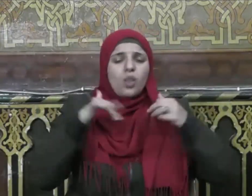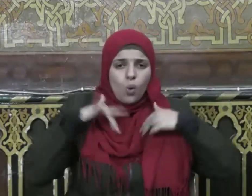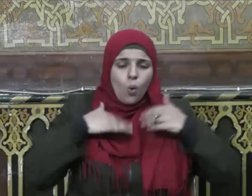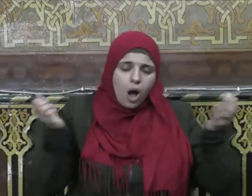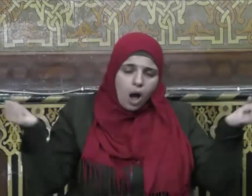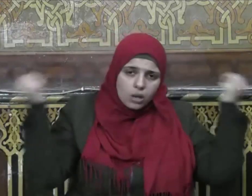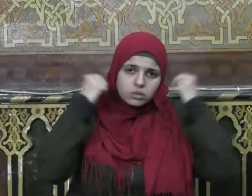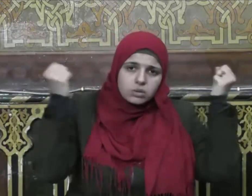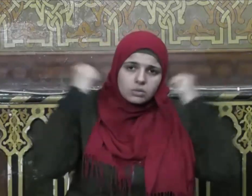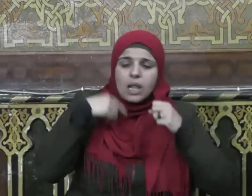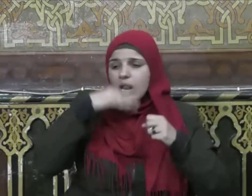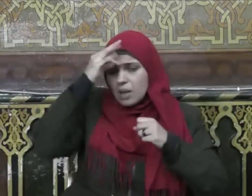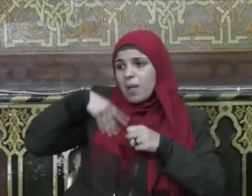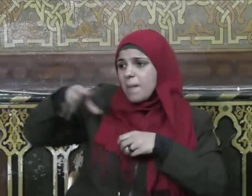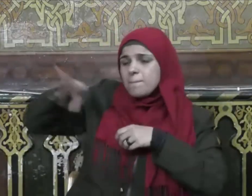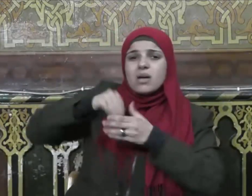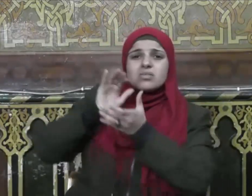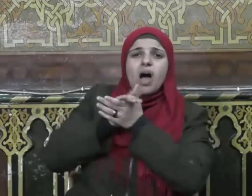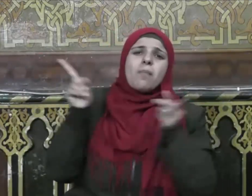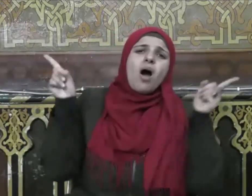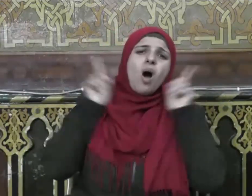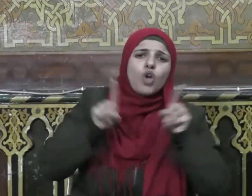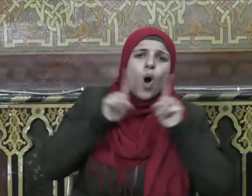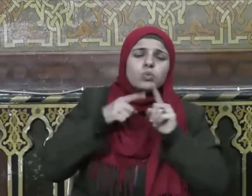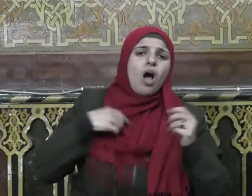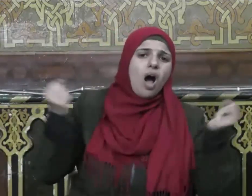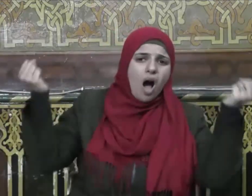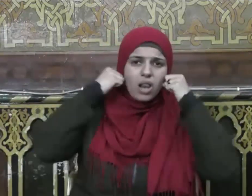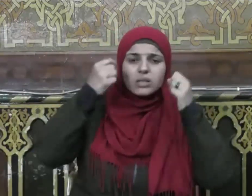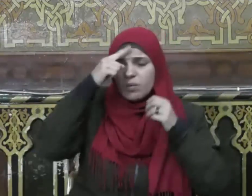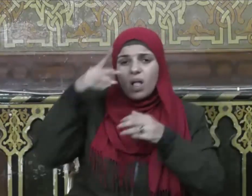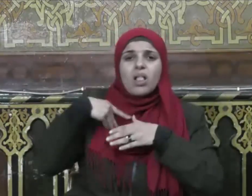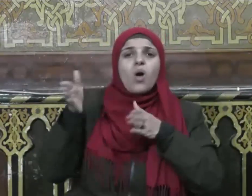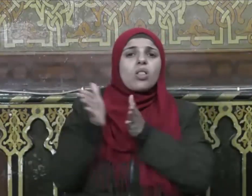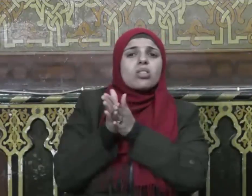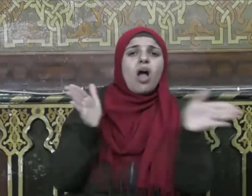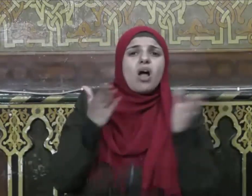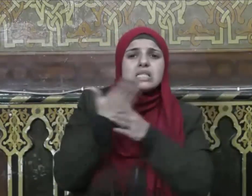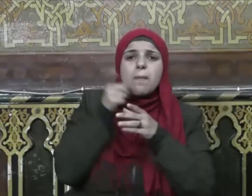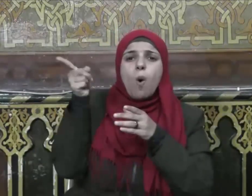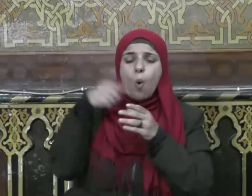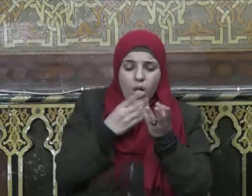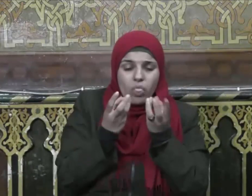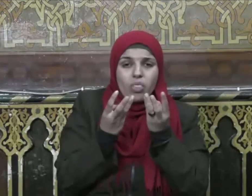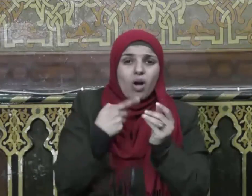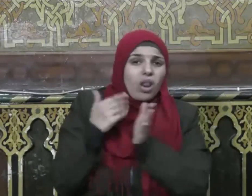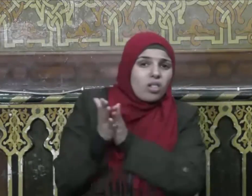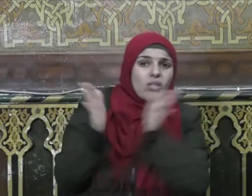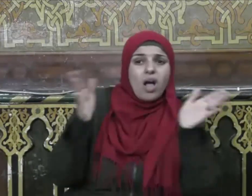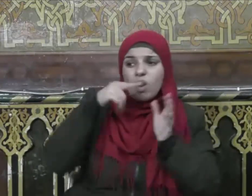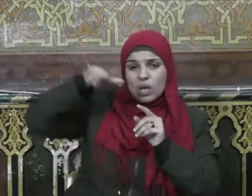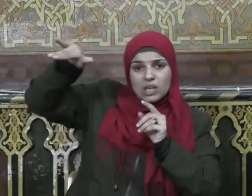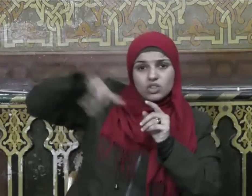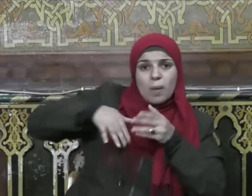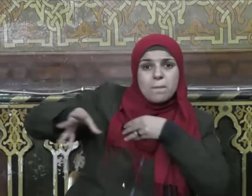أتخذ فلاناً خليلاً لقد أضلني عن الذكر بعد إذ جاءني وكان